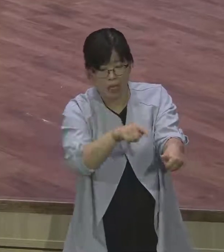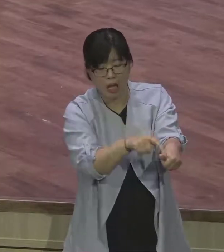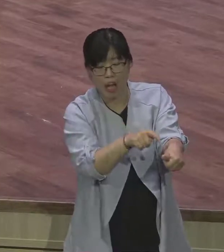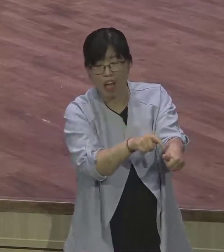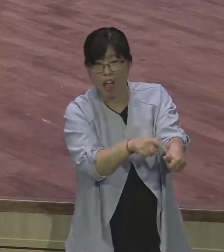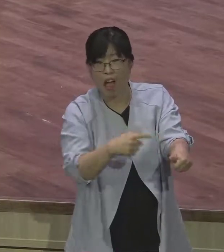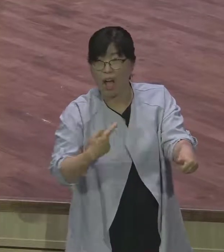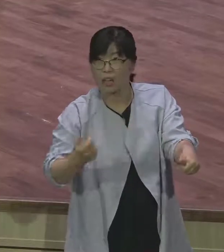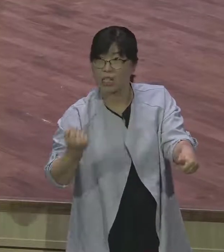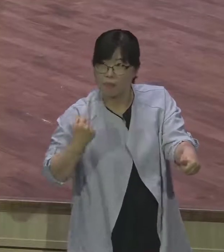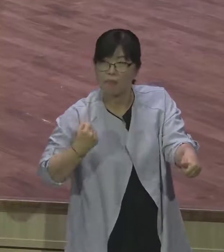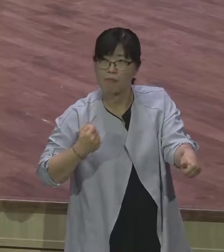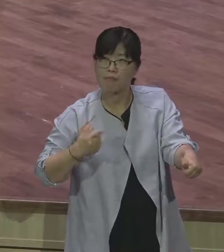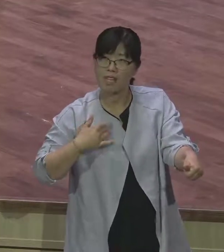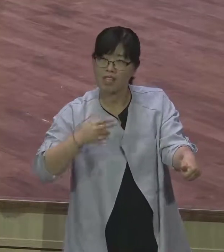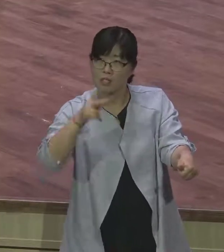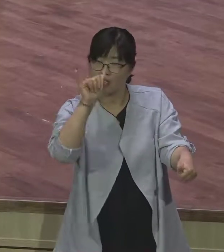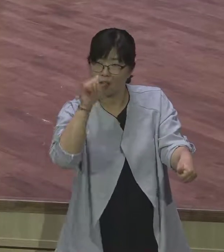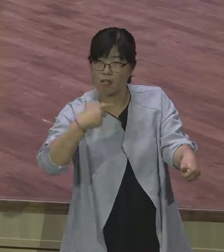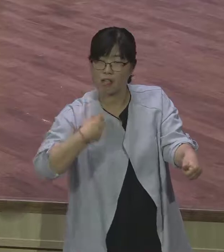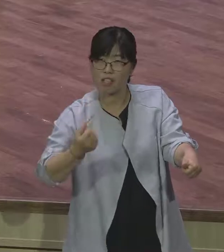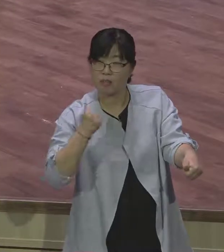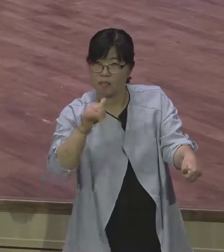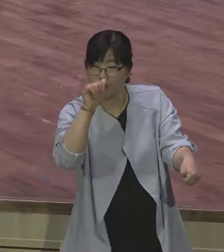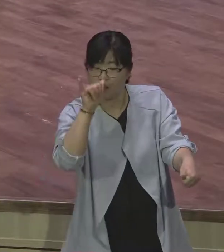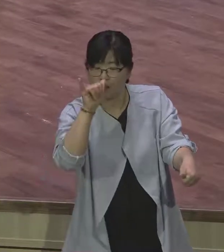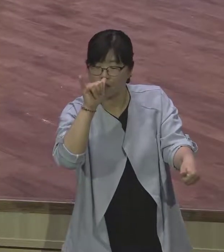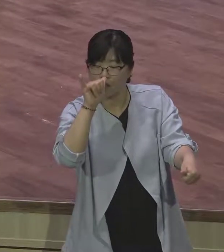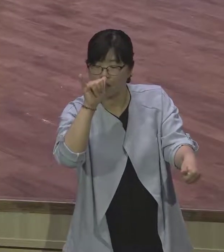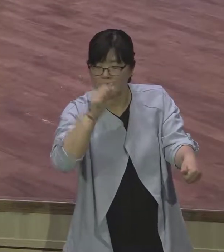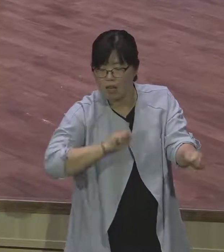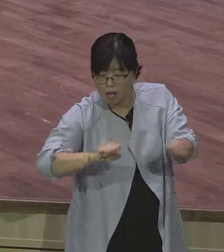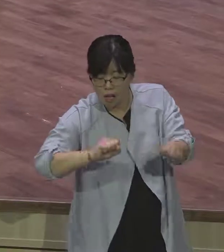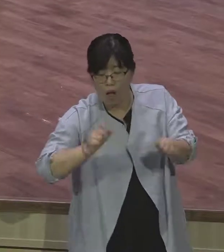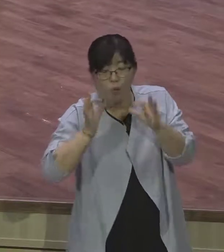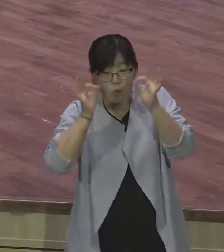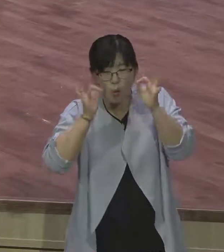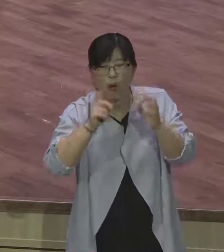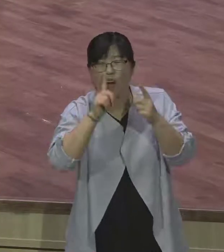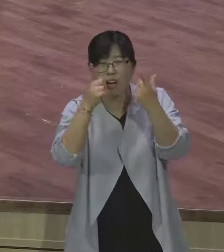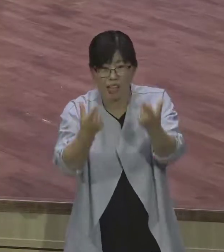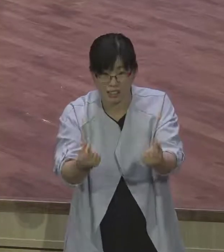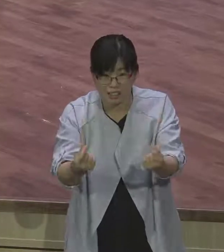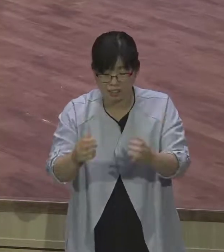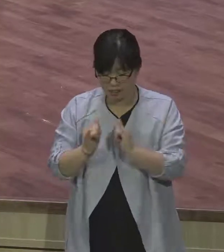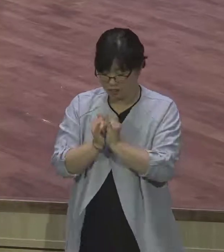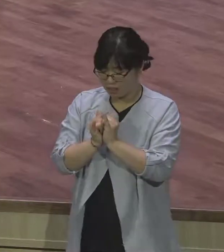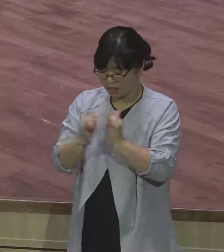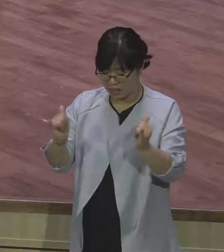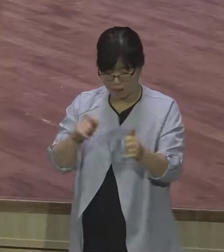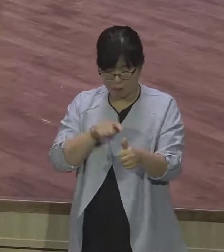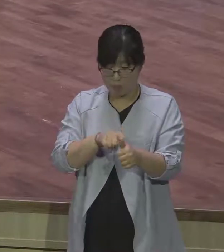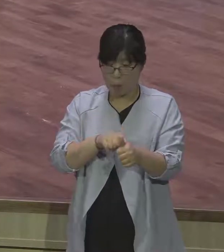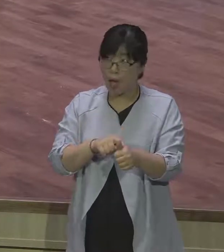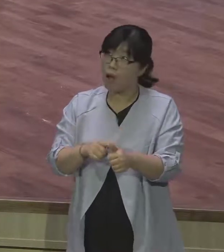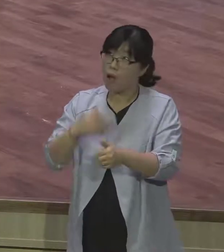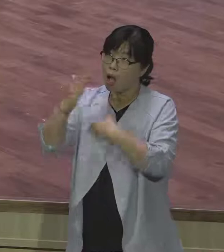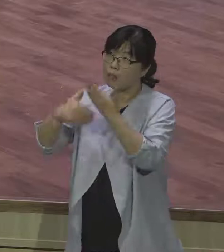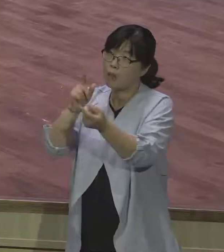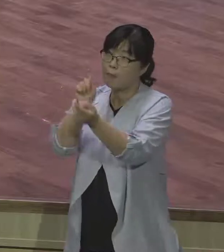꿈틀거려요? 옛터리 꿈틀거려요. 옛사람이. 구원받기 전에, 복원받기 전에 그